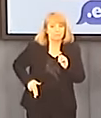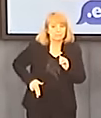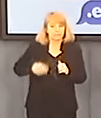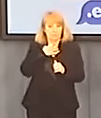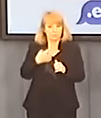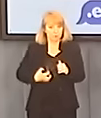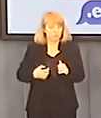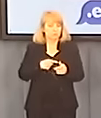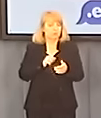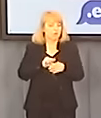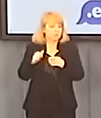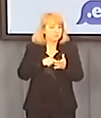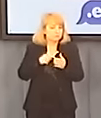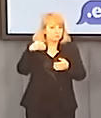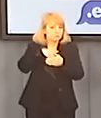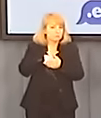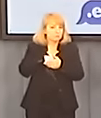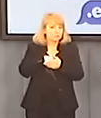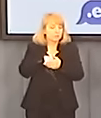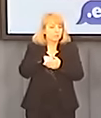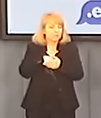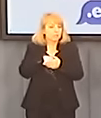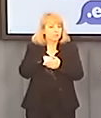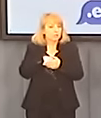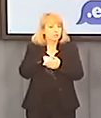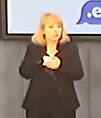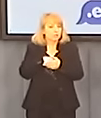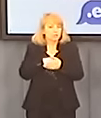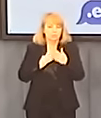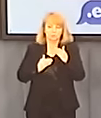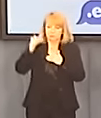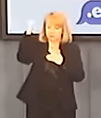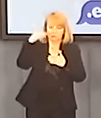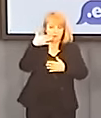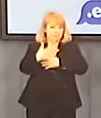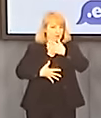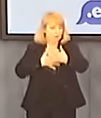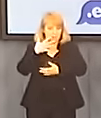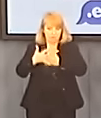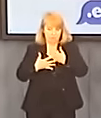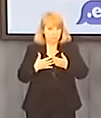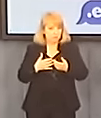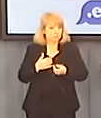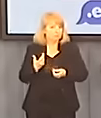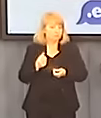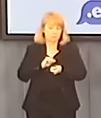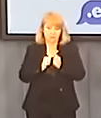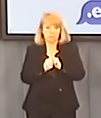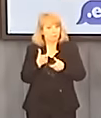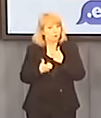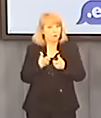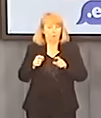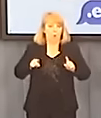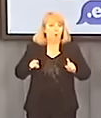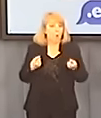panuje tak wysoki poziom dezorganizacji, albo wręcz przeciwnie, panuje tak wysoki poziom organizacji,